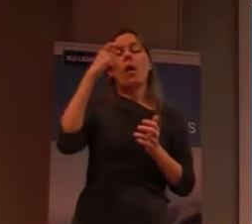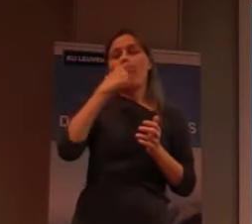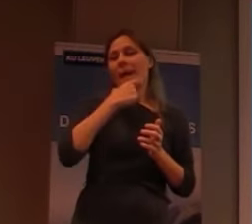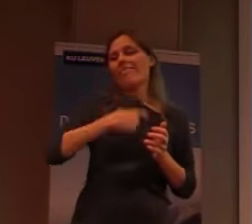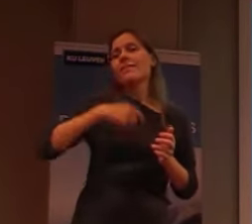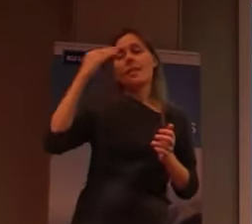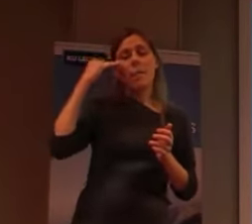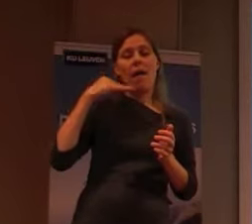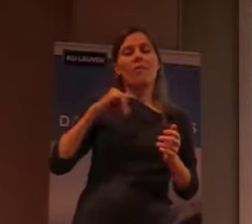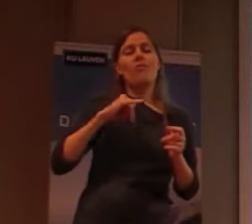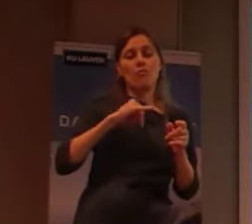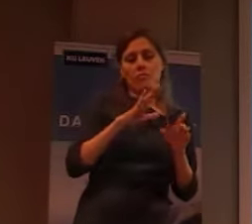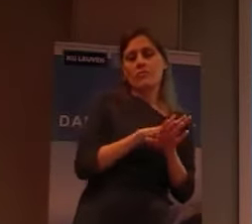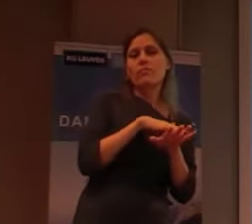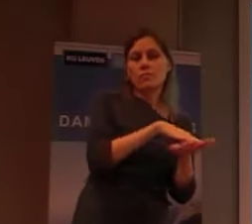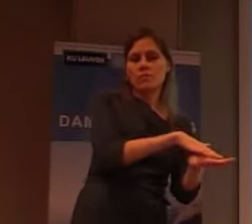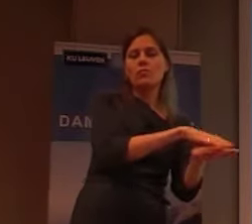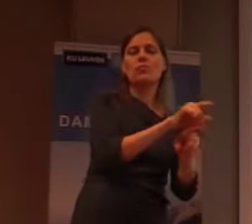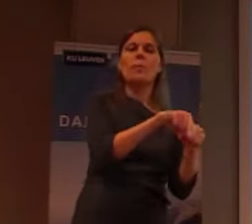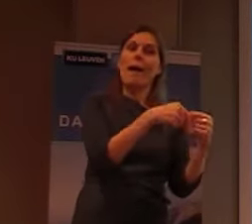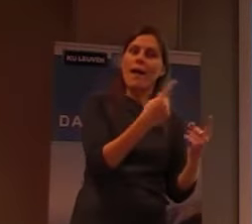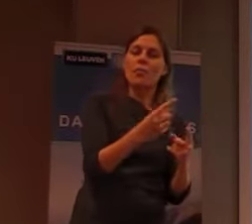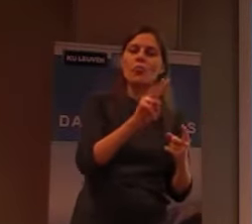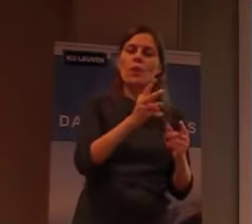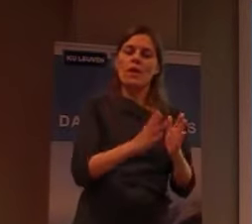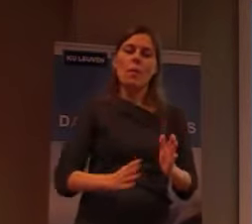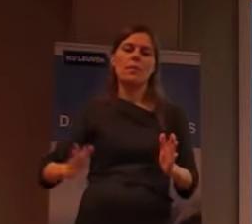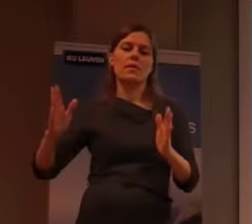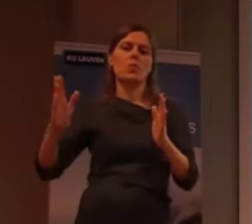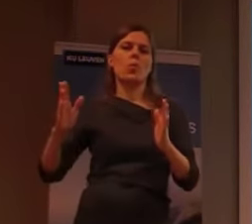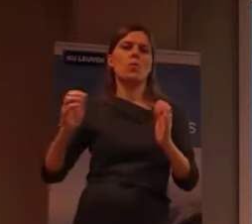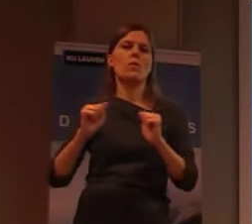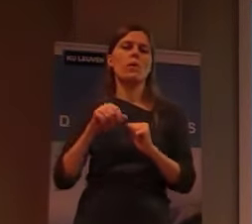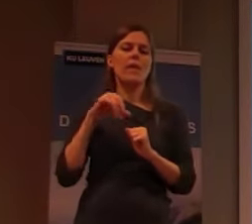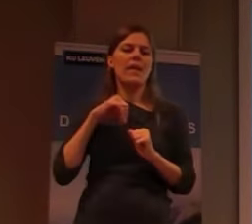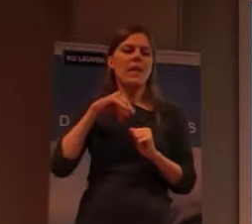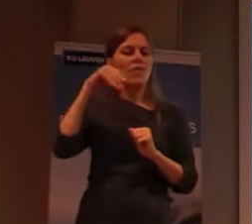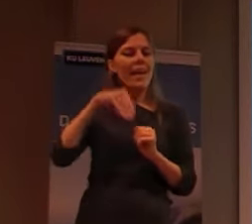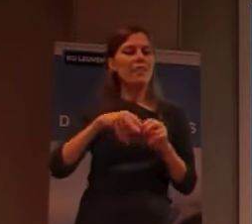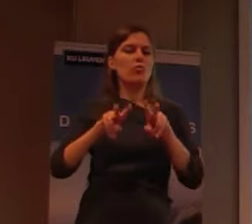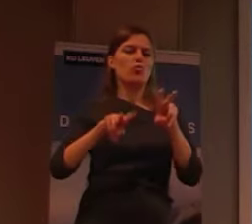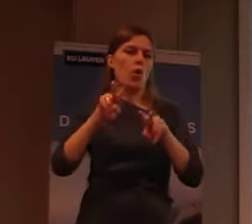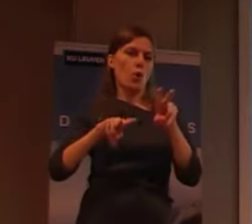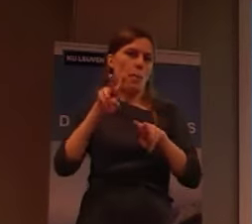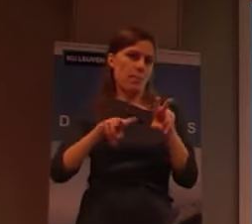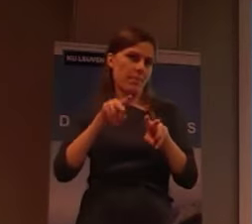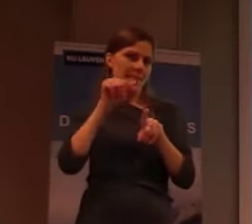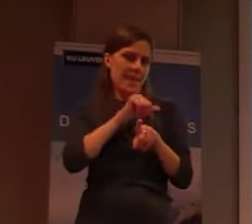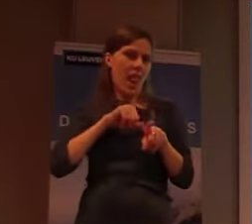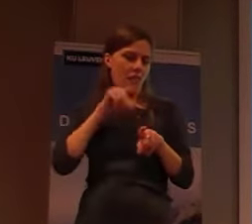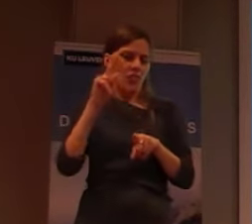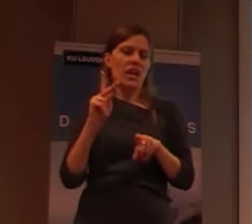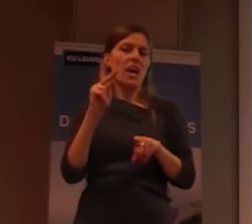Maar, de tweede periode, dus ook, een verschuiving, teweeggebracht, is eigenlijk, in het dorp, Kalwapapa zelf, gebeurd.